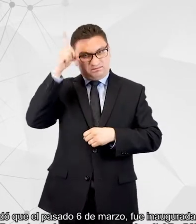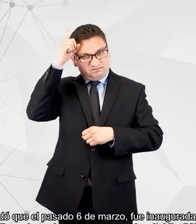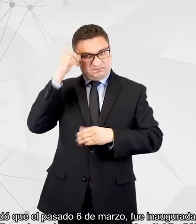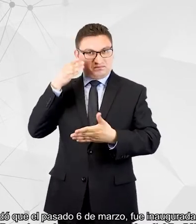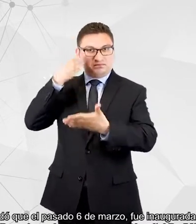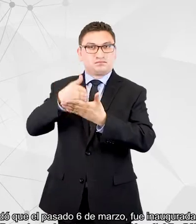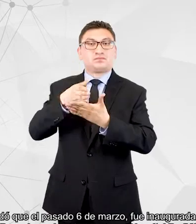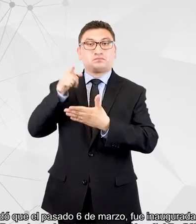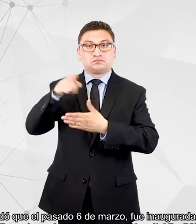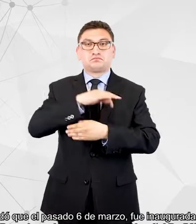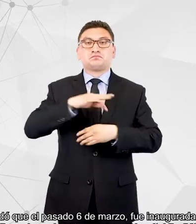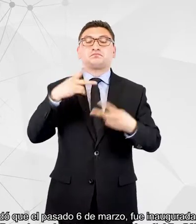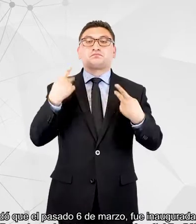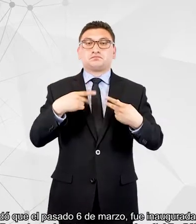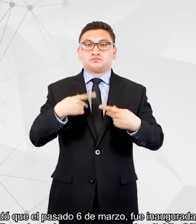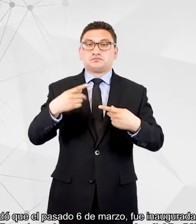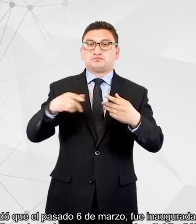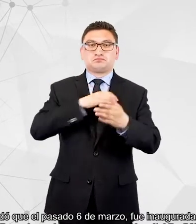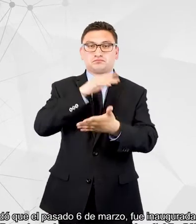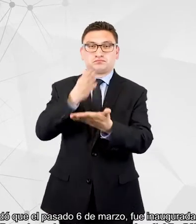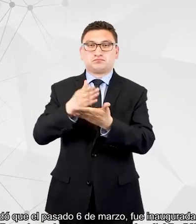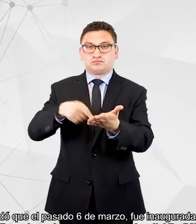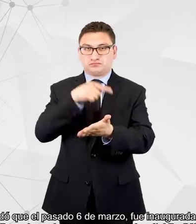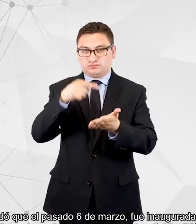cual está ubicada en el Hospital Pediátrico San Juan de Aragón.